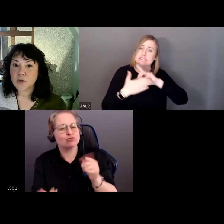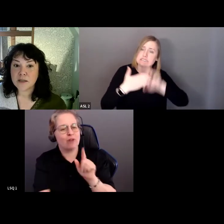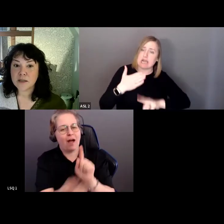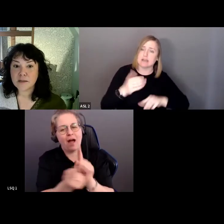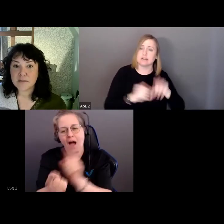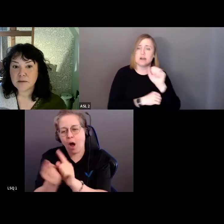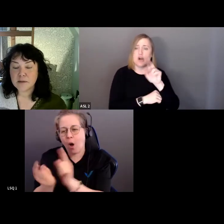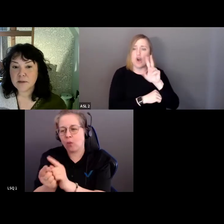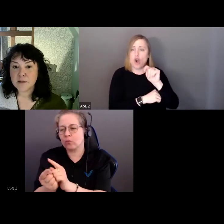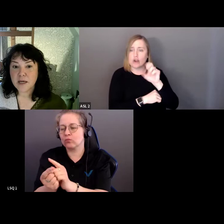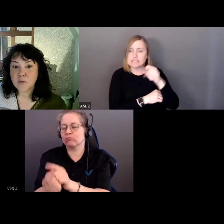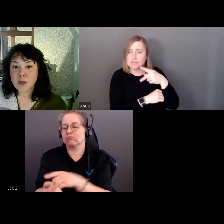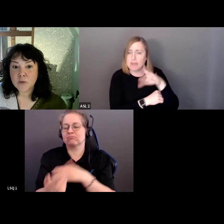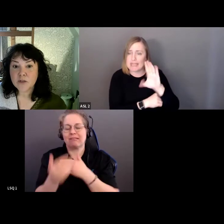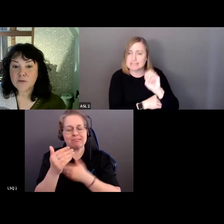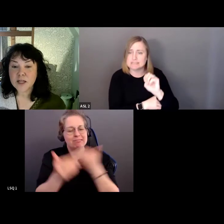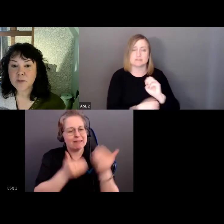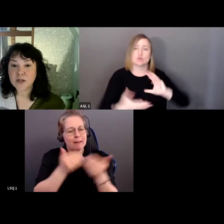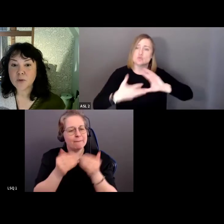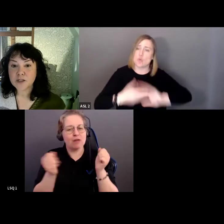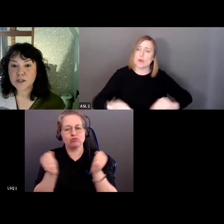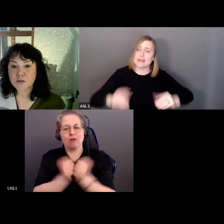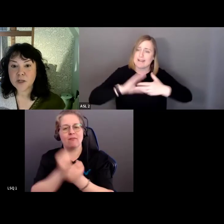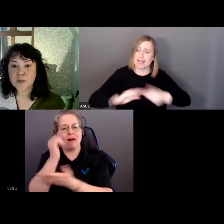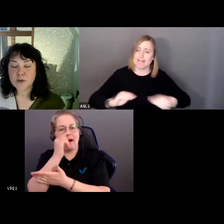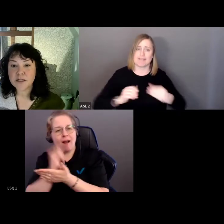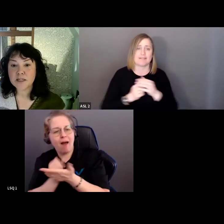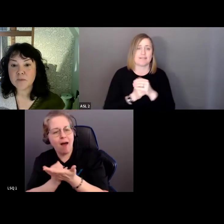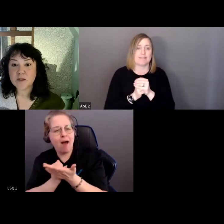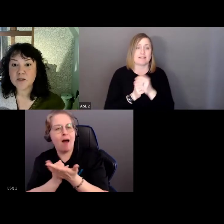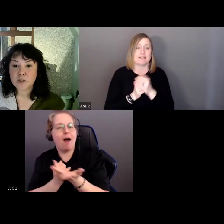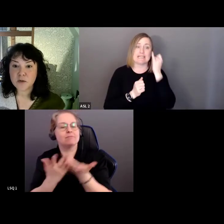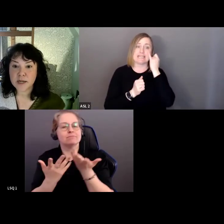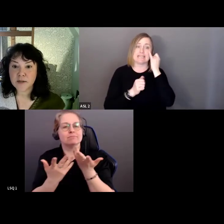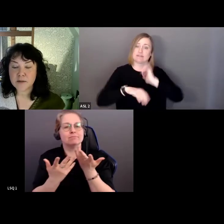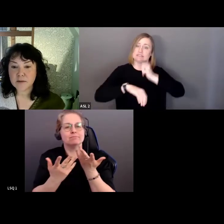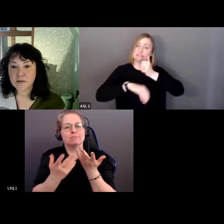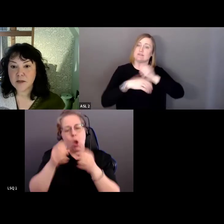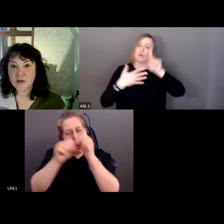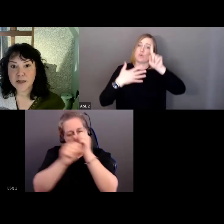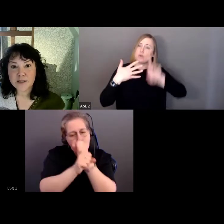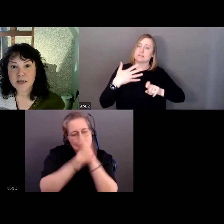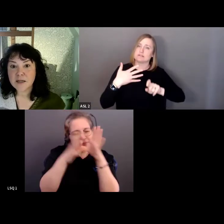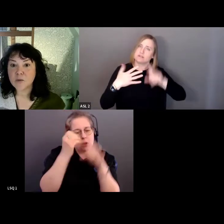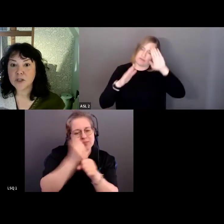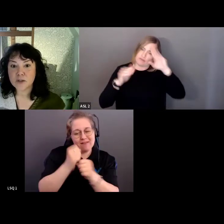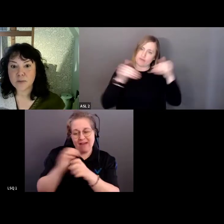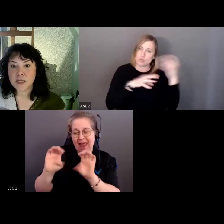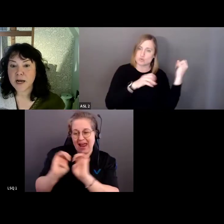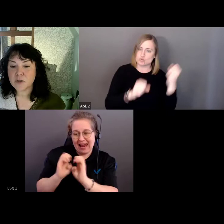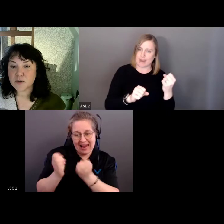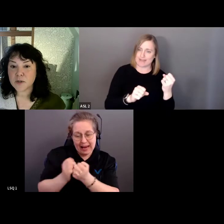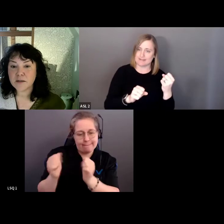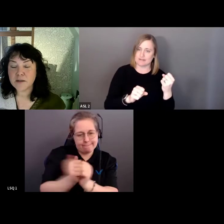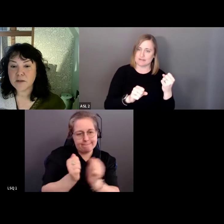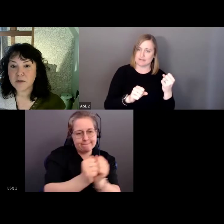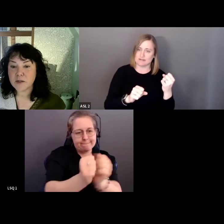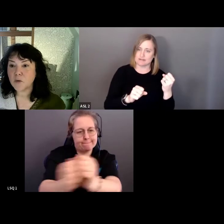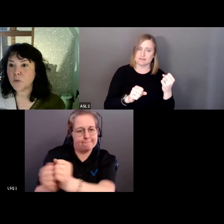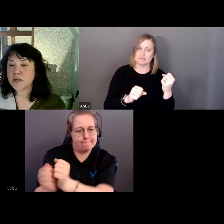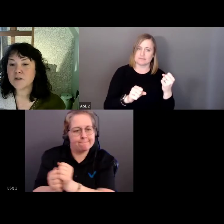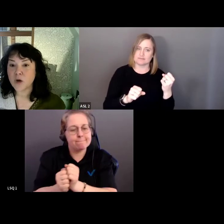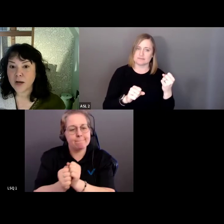des démarches basées sur l'art, la co-conception. Et lorsqu'on crée des questions, il faut travailler